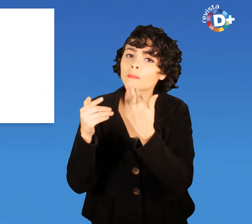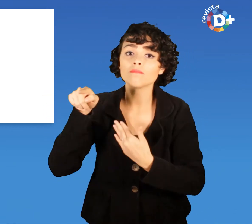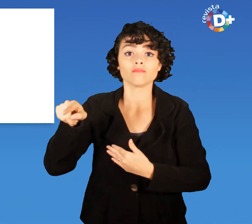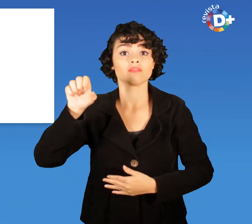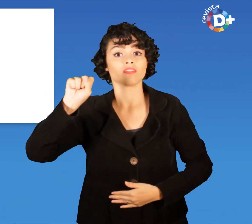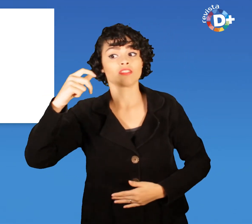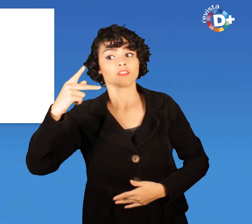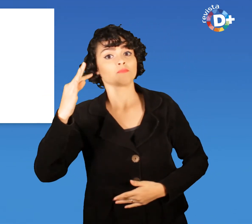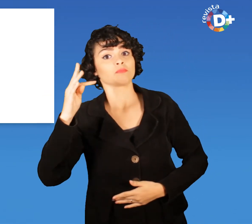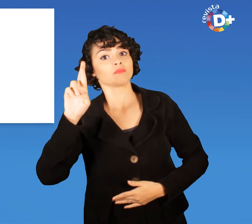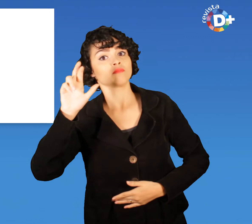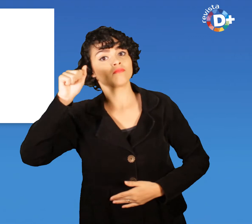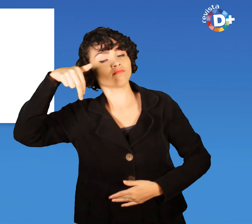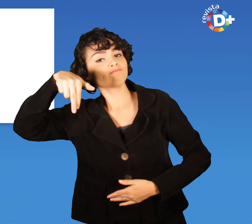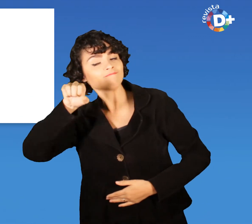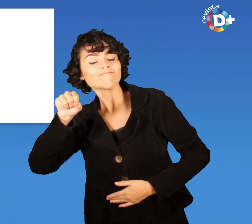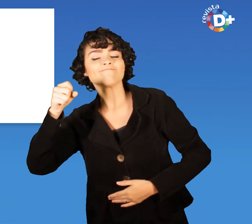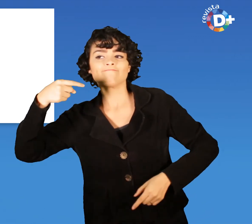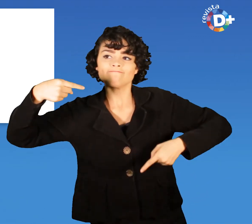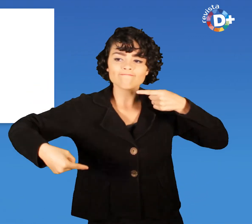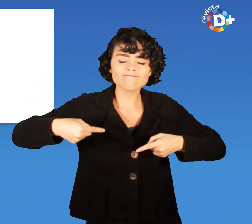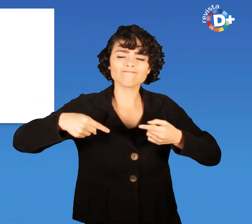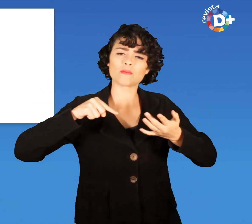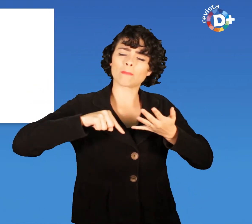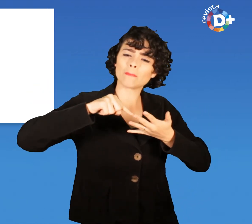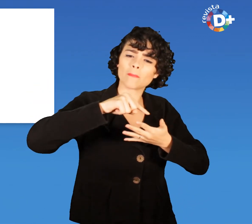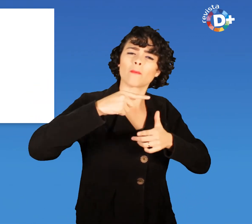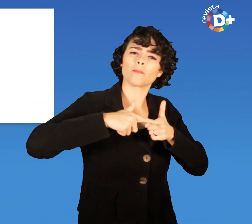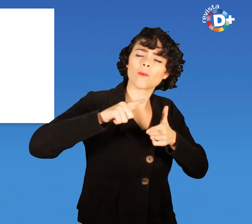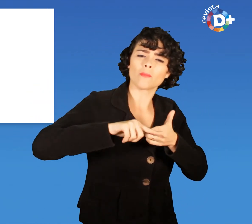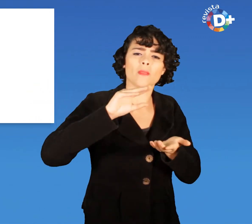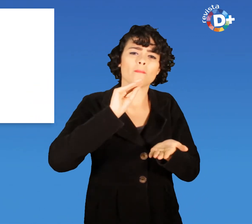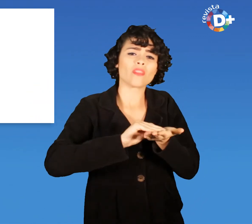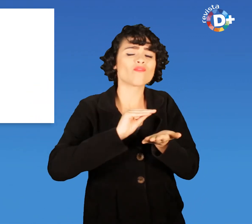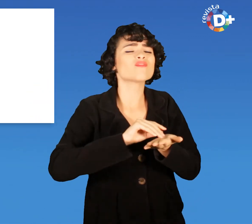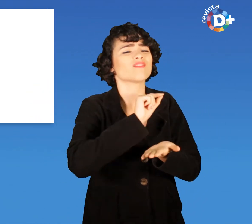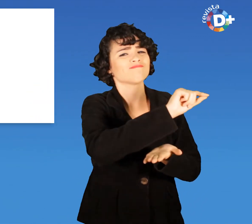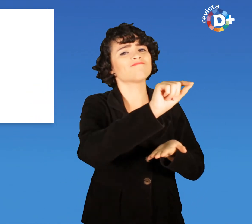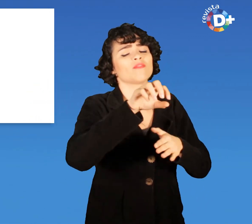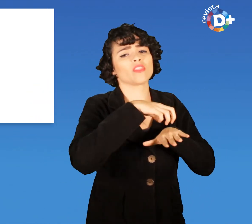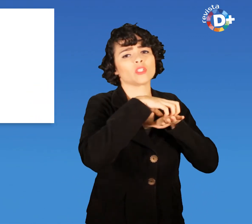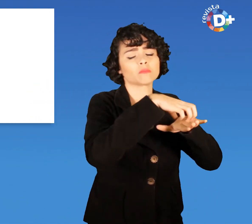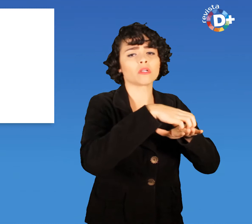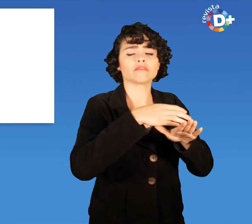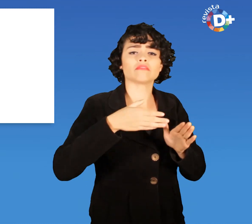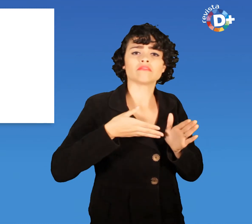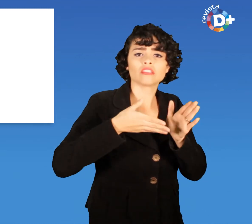Debatemos os problemas e reclamações sobre os transportes Tanto na parte da